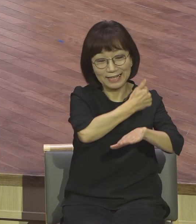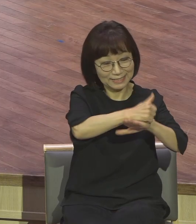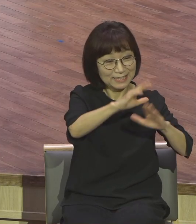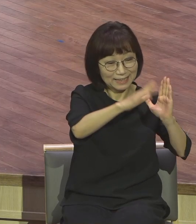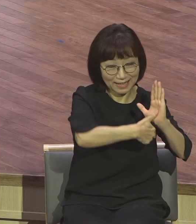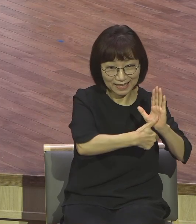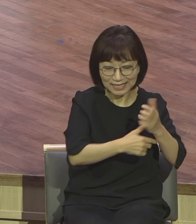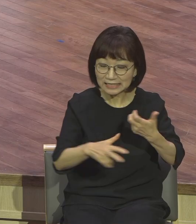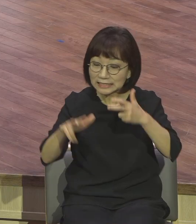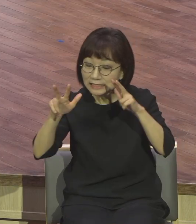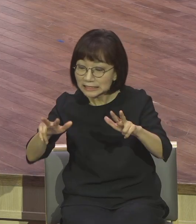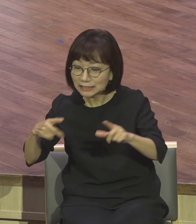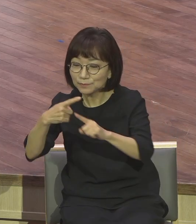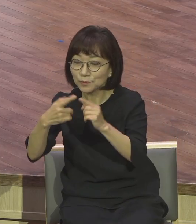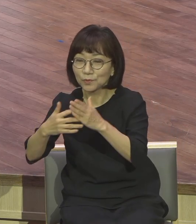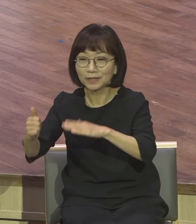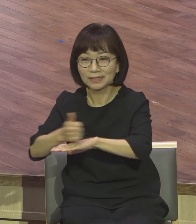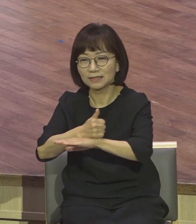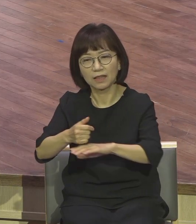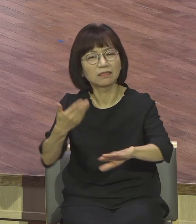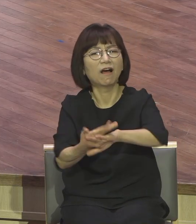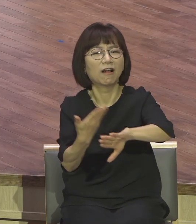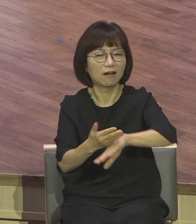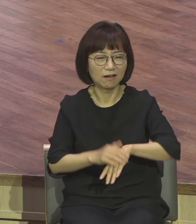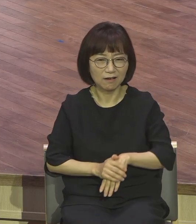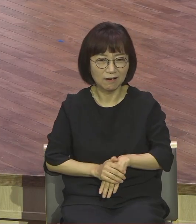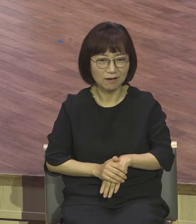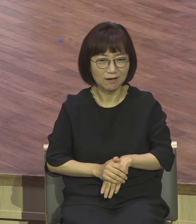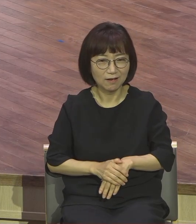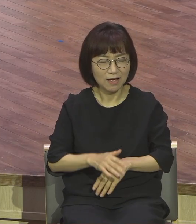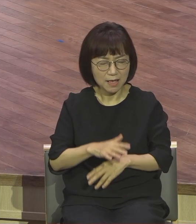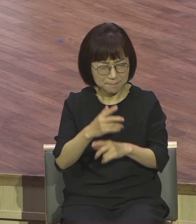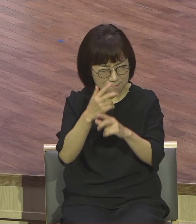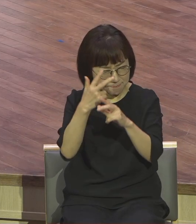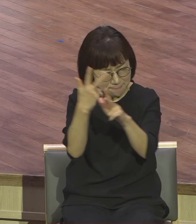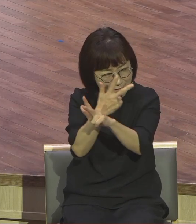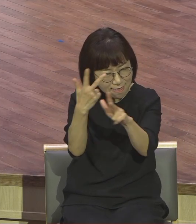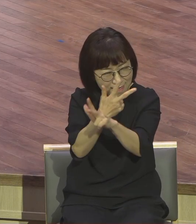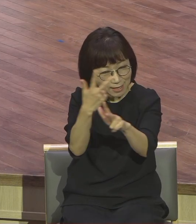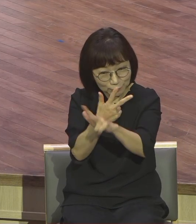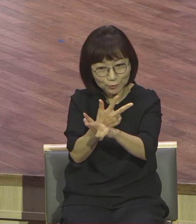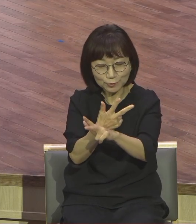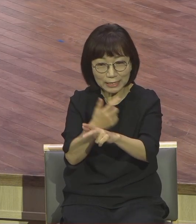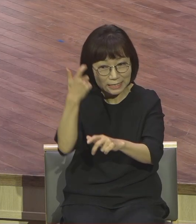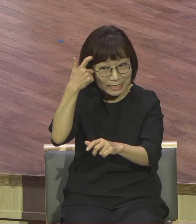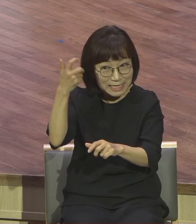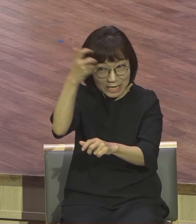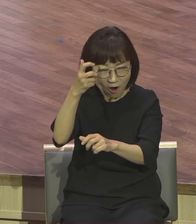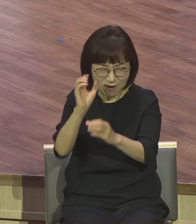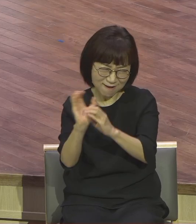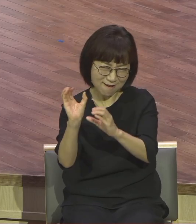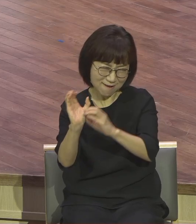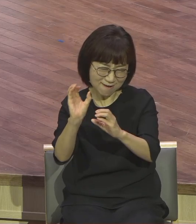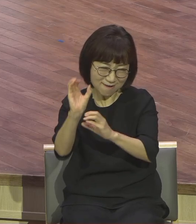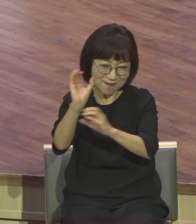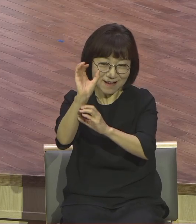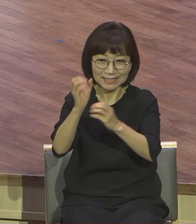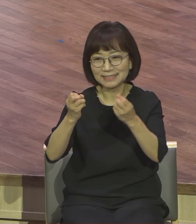지금 어느 정도 달라졌냐 매주 달라. 아멘 영적 업그레이드가 매주 계속해서 안 하면 어찌